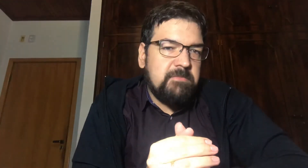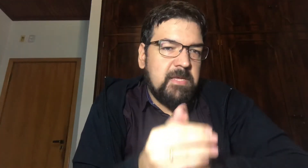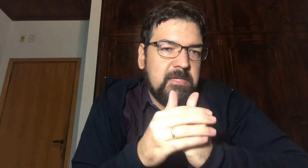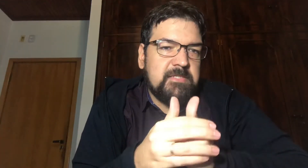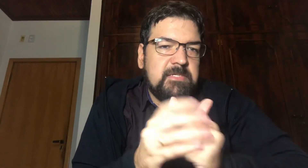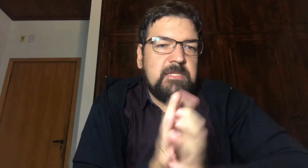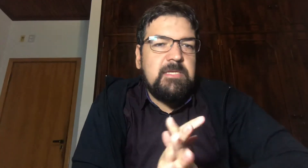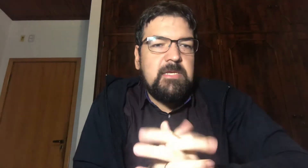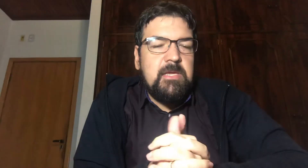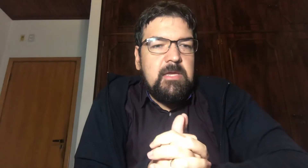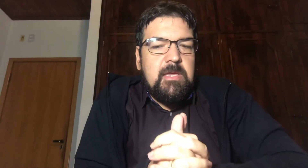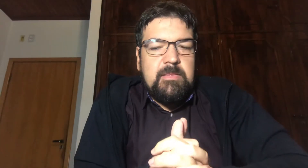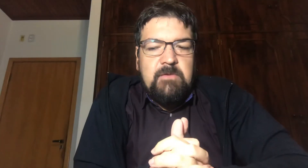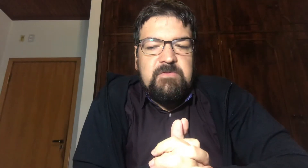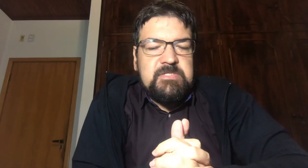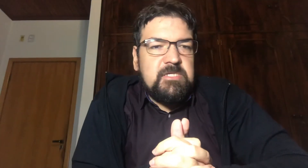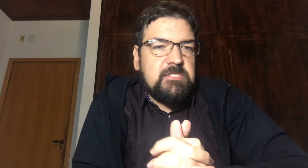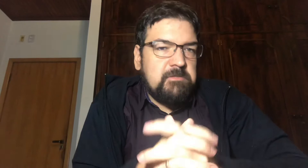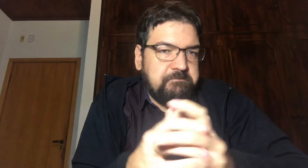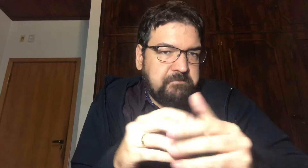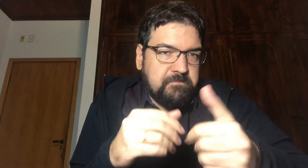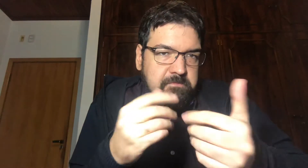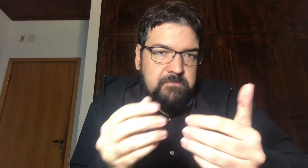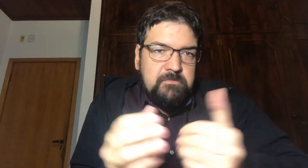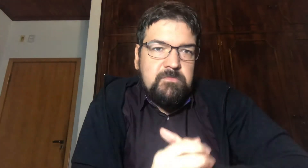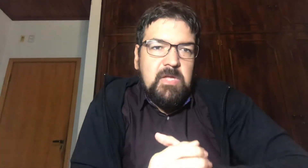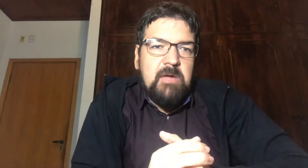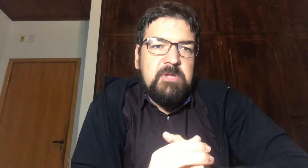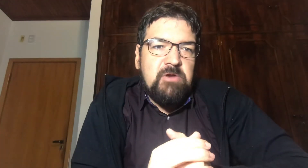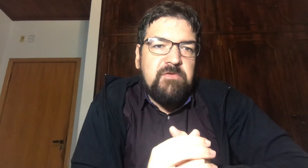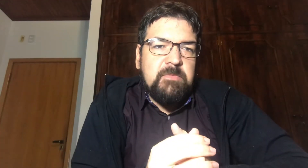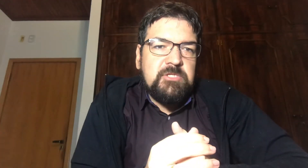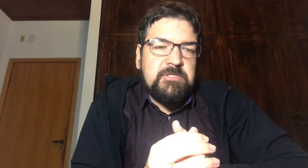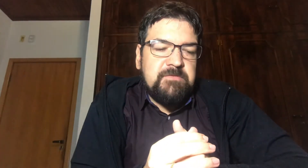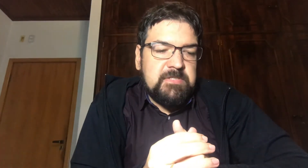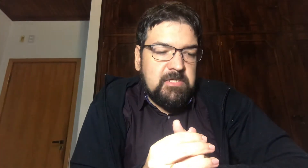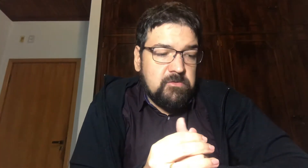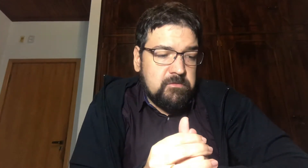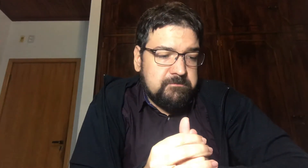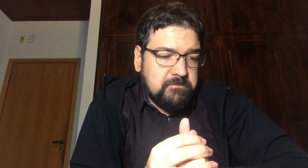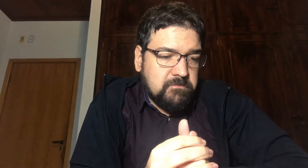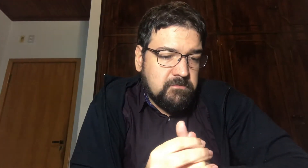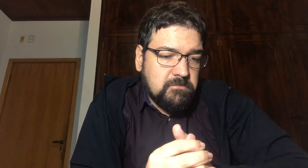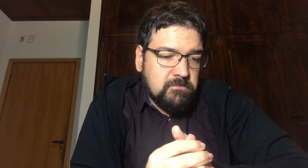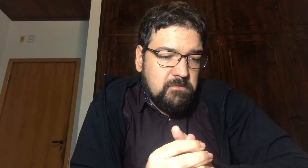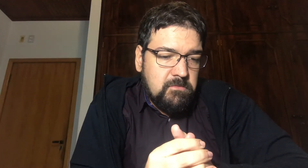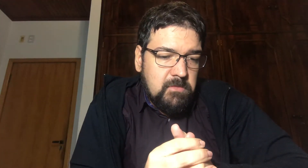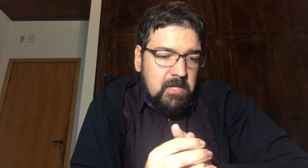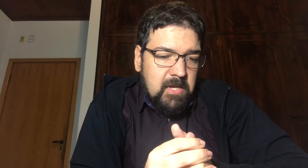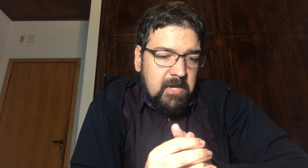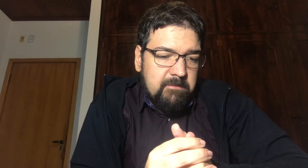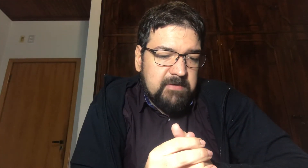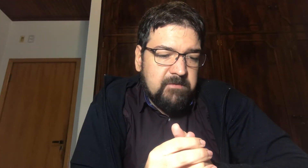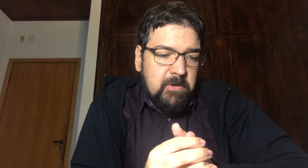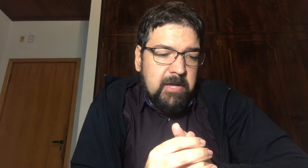Beleza, ali talvez seja a melhor forma de a gente fazer isso É, mas vamos lá